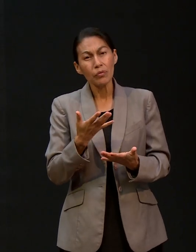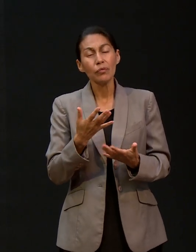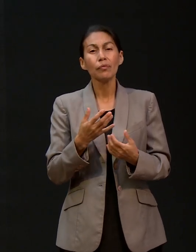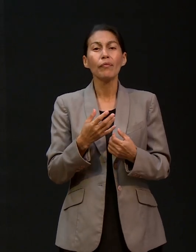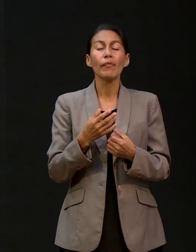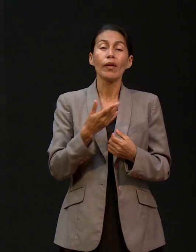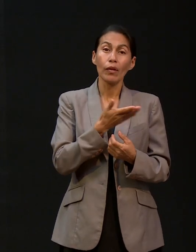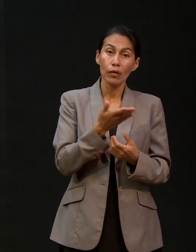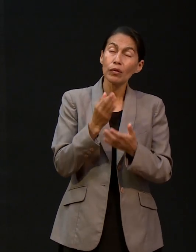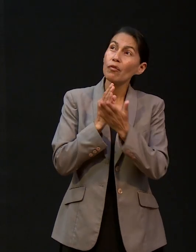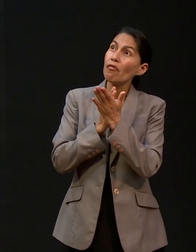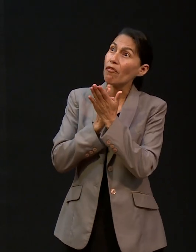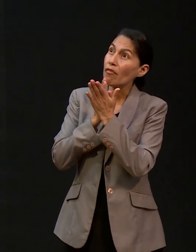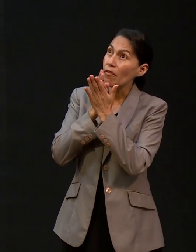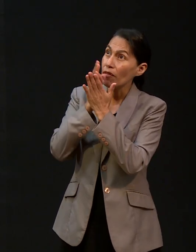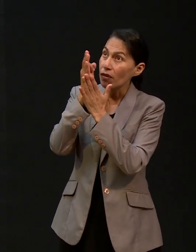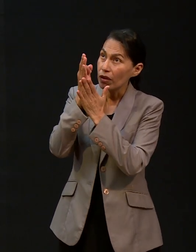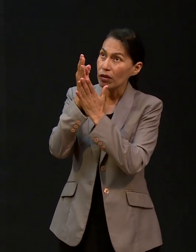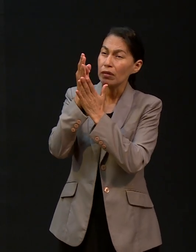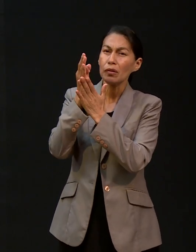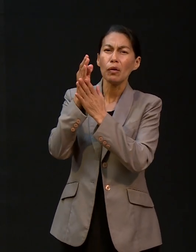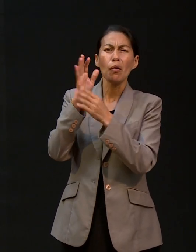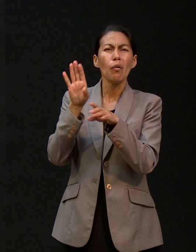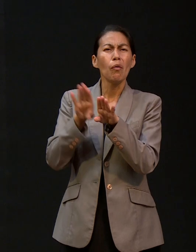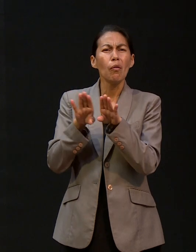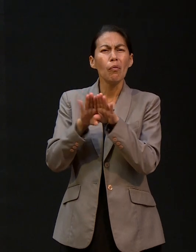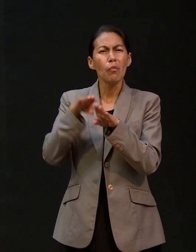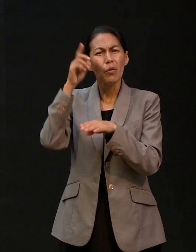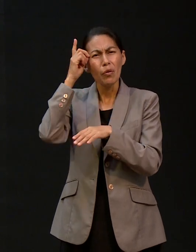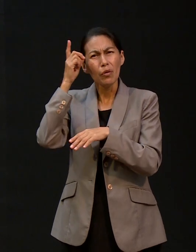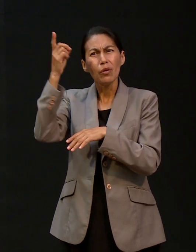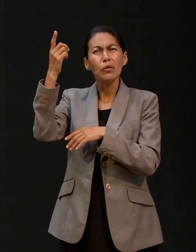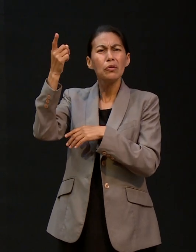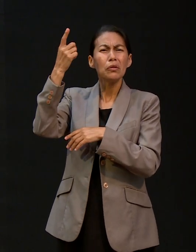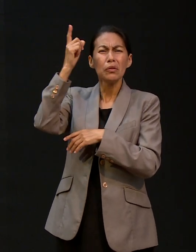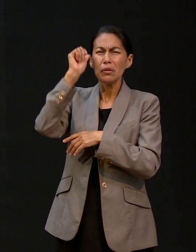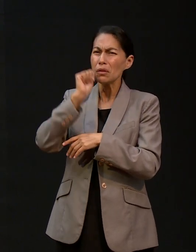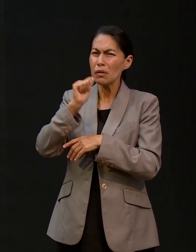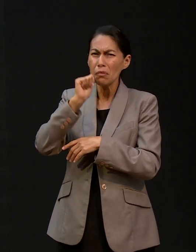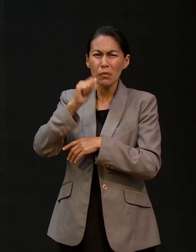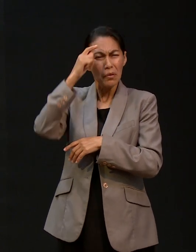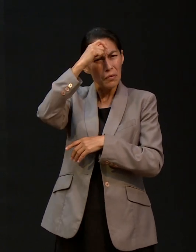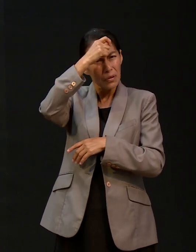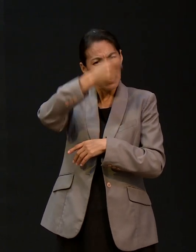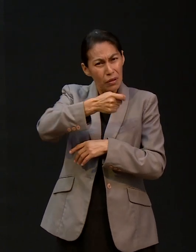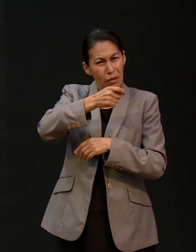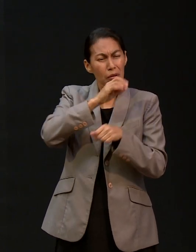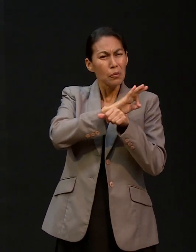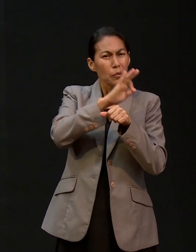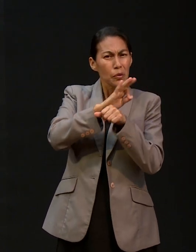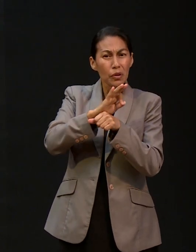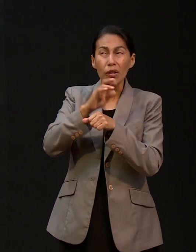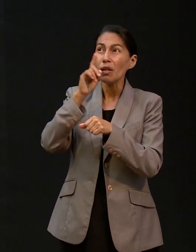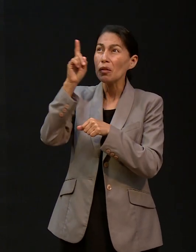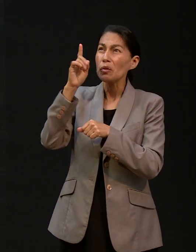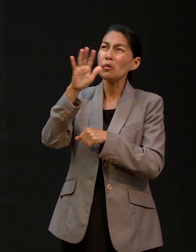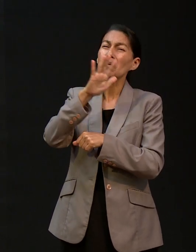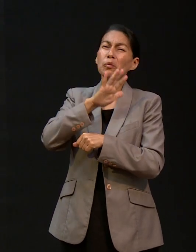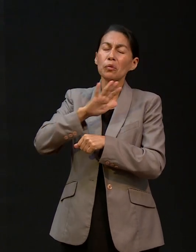ha visto la fidelidad de Dios acompañándole en todo momento. Es el Dios de